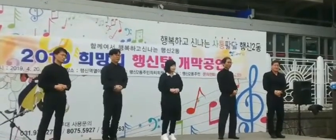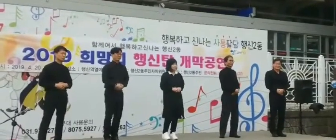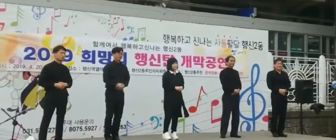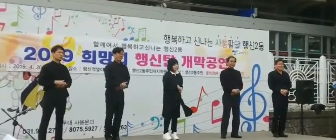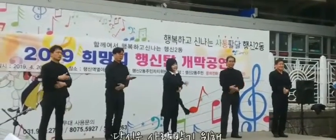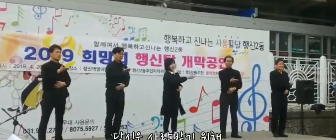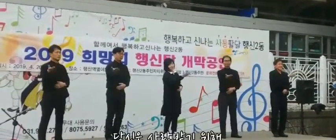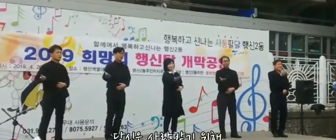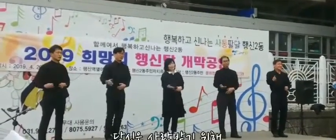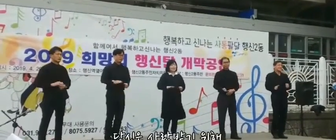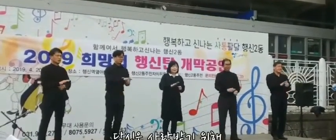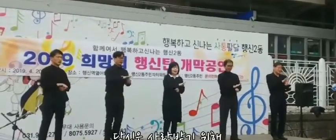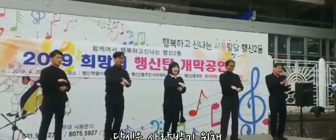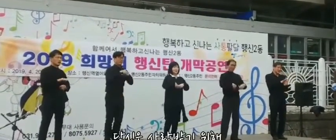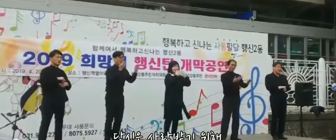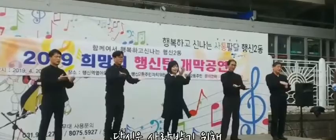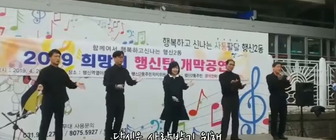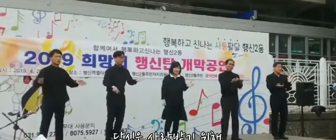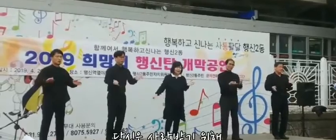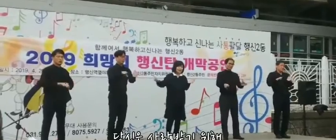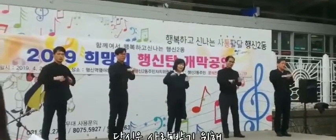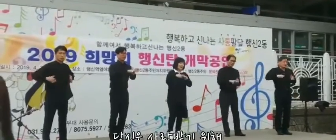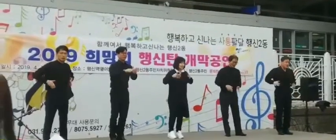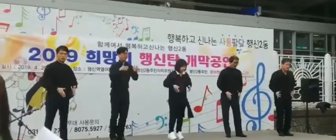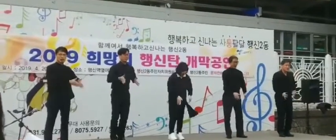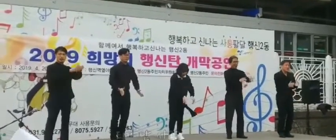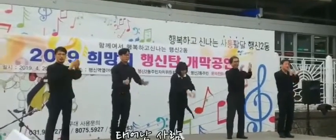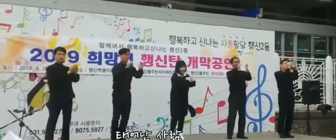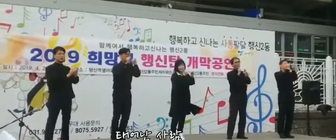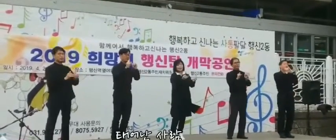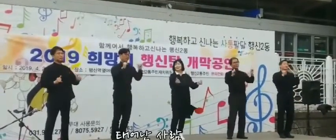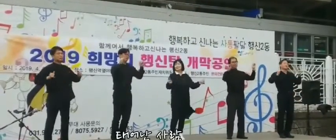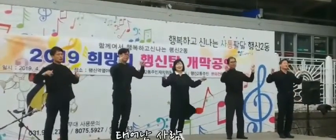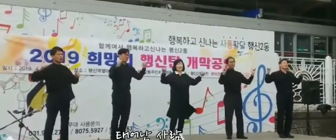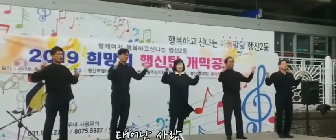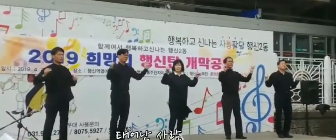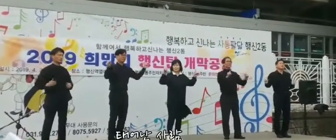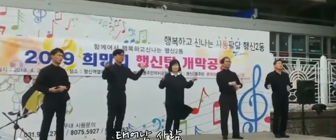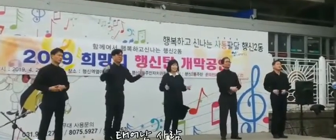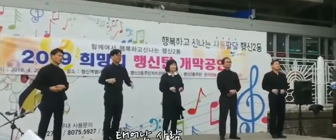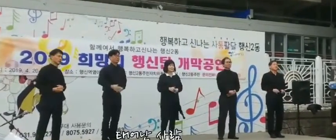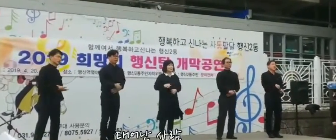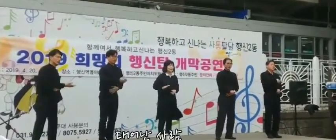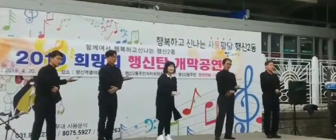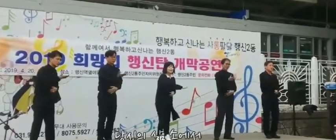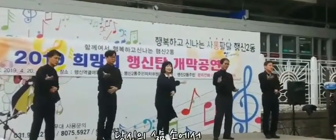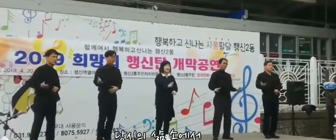당신은 사랑받기 위해 태어난 사람 당신의